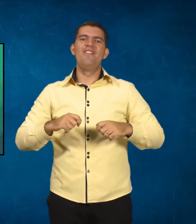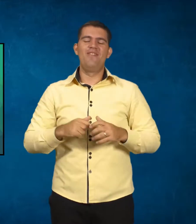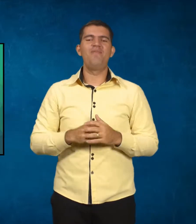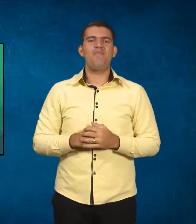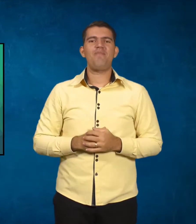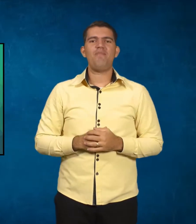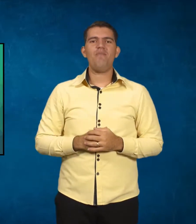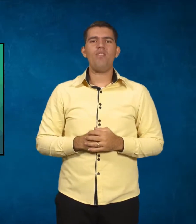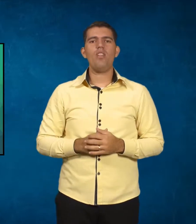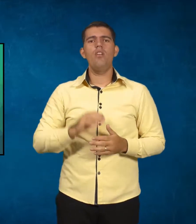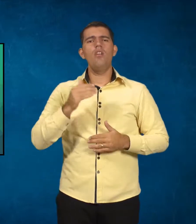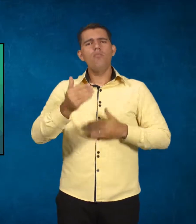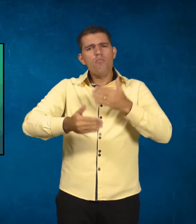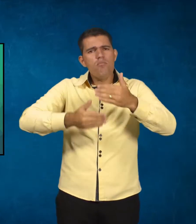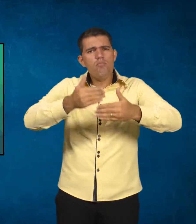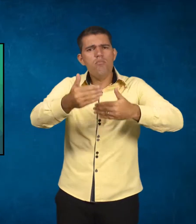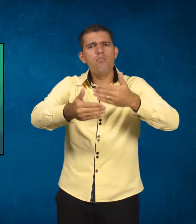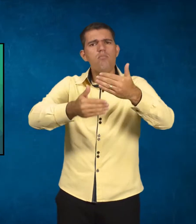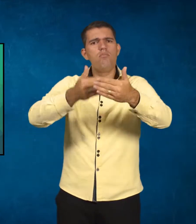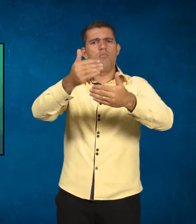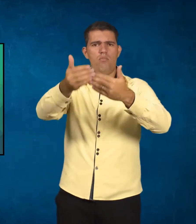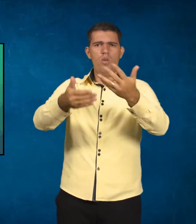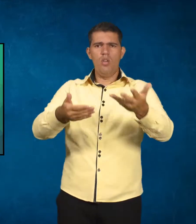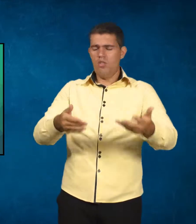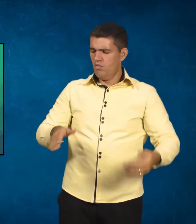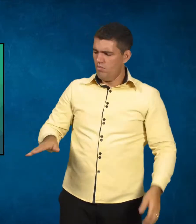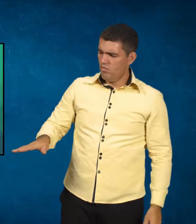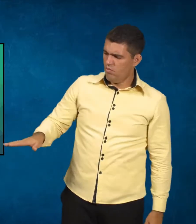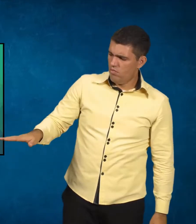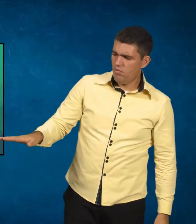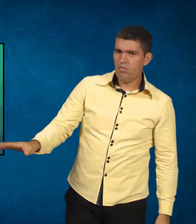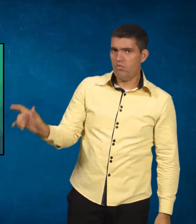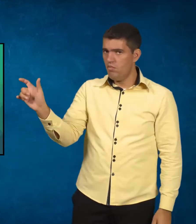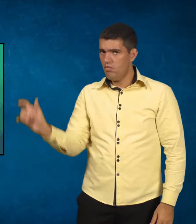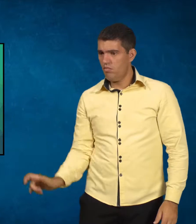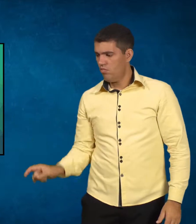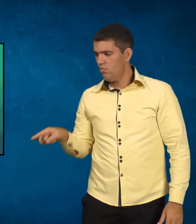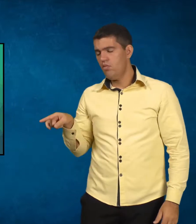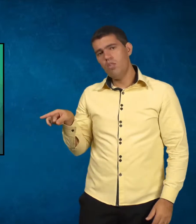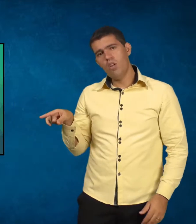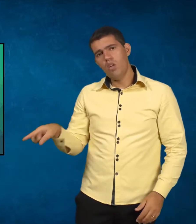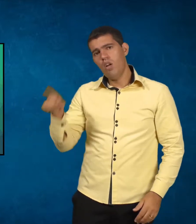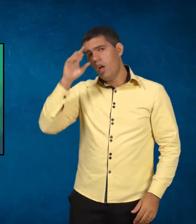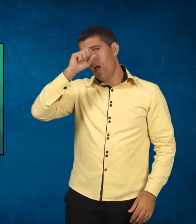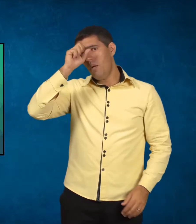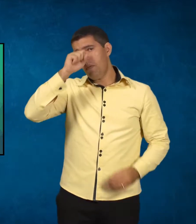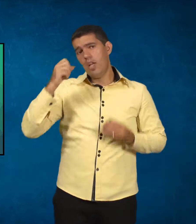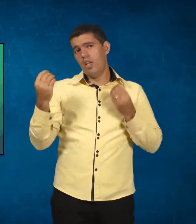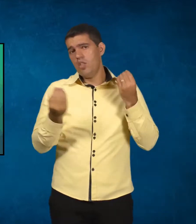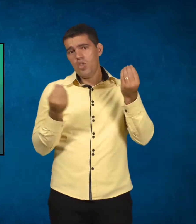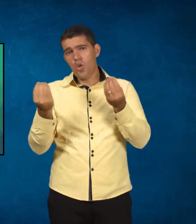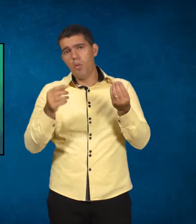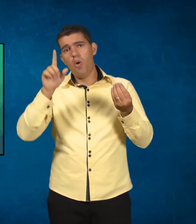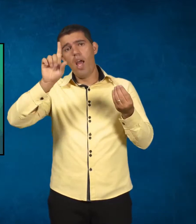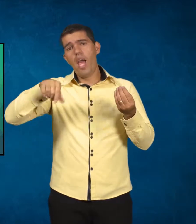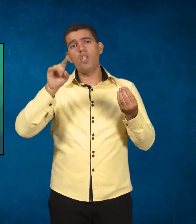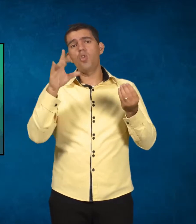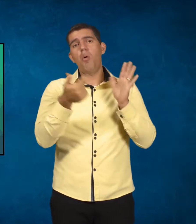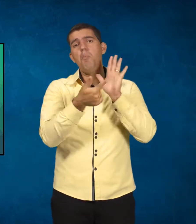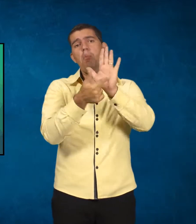Com o passar do tempo, esse sujeito ele começa a aprender por meio de representações, de imagens,